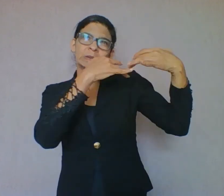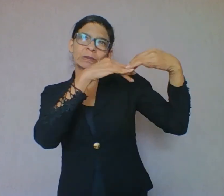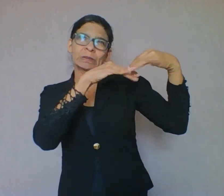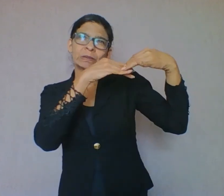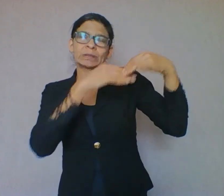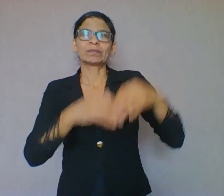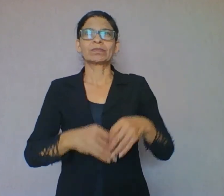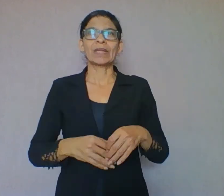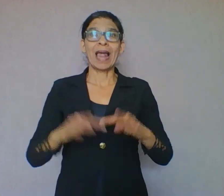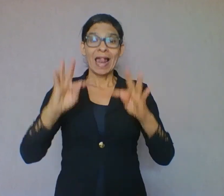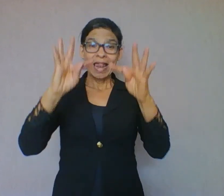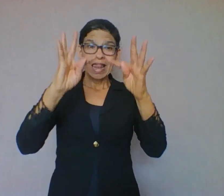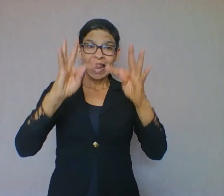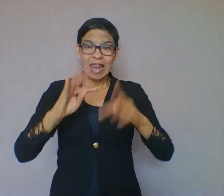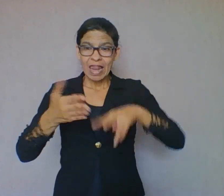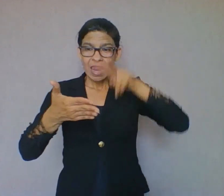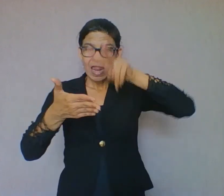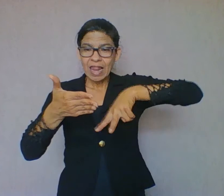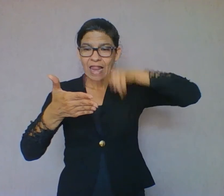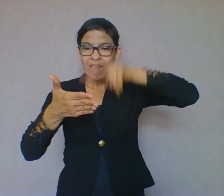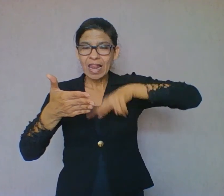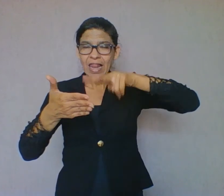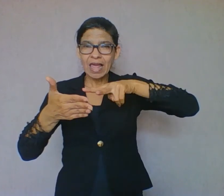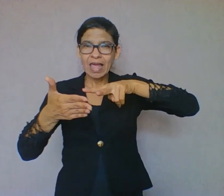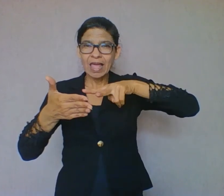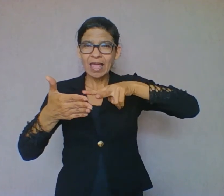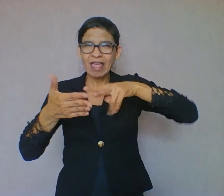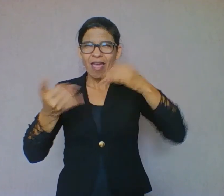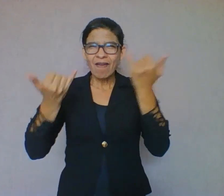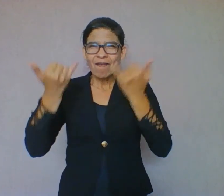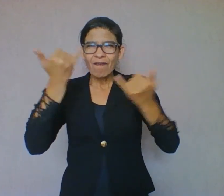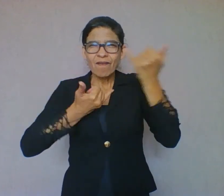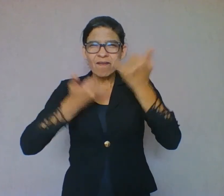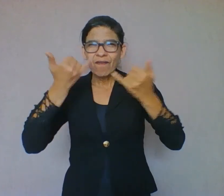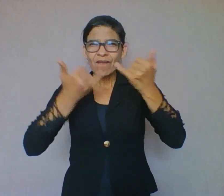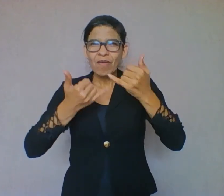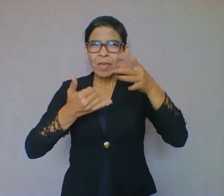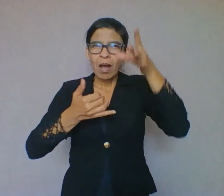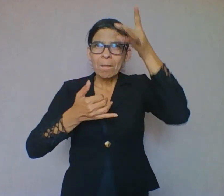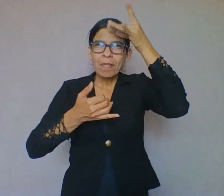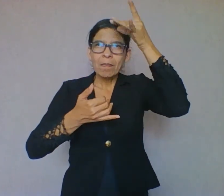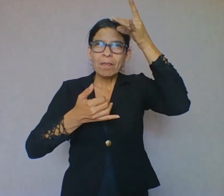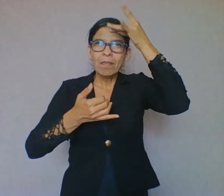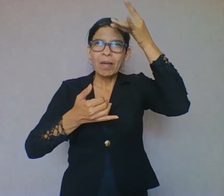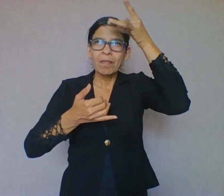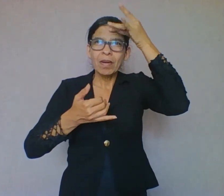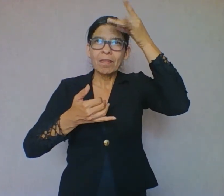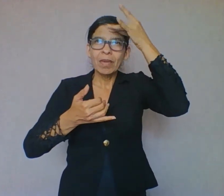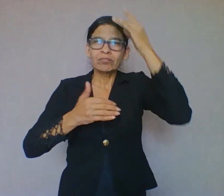desenvolver raciocínio, comunicar melhor, escrever melhor, compreender o mundo.